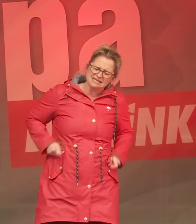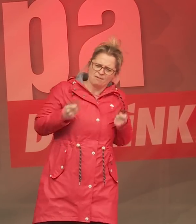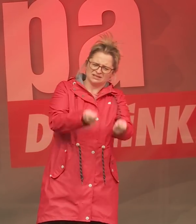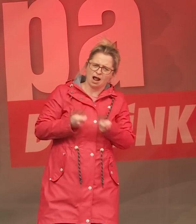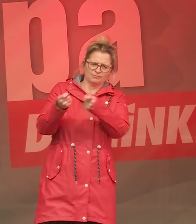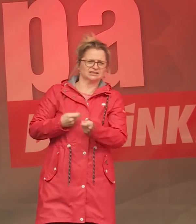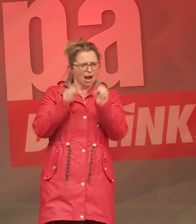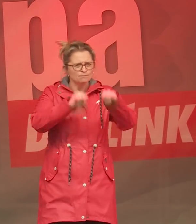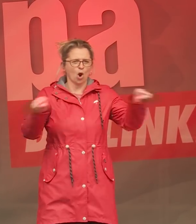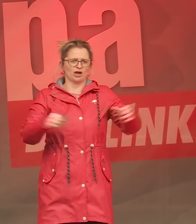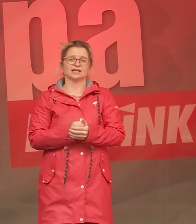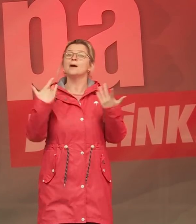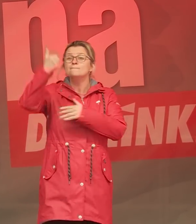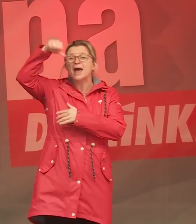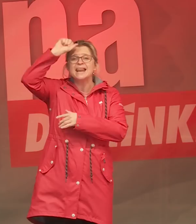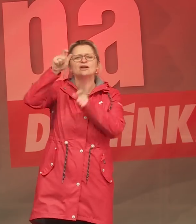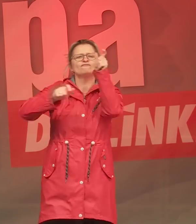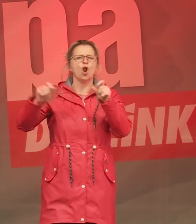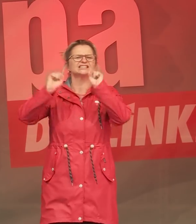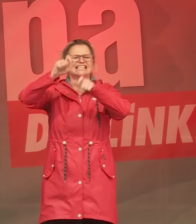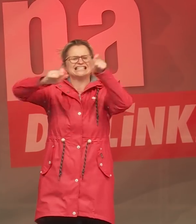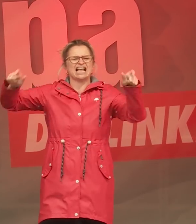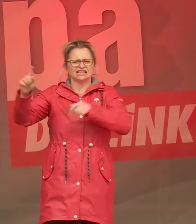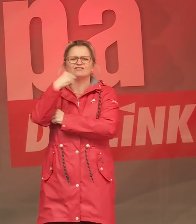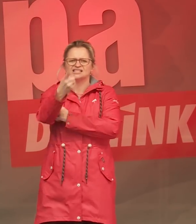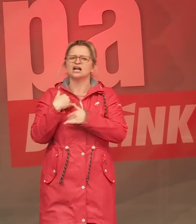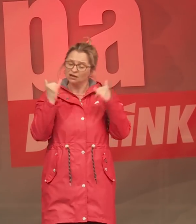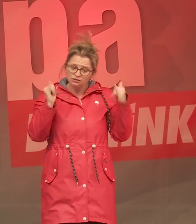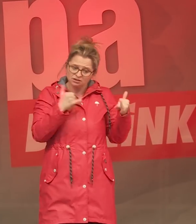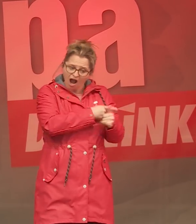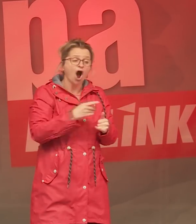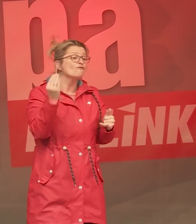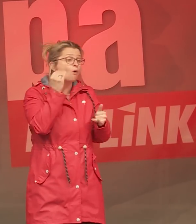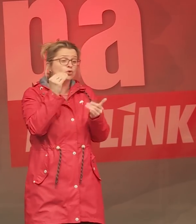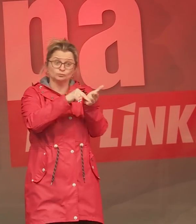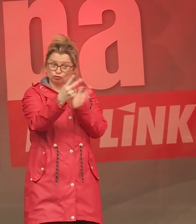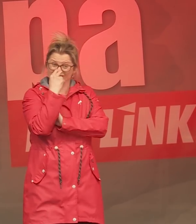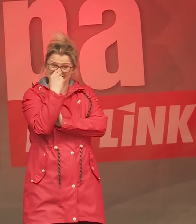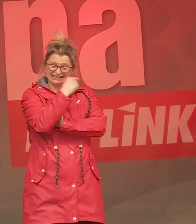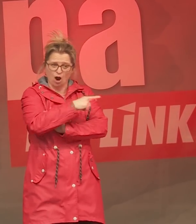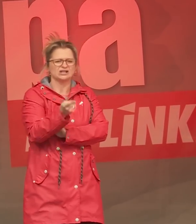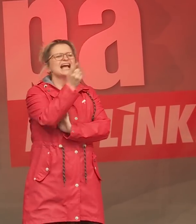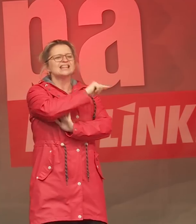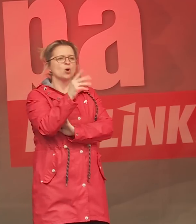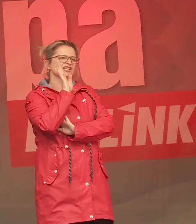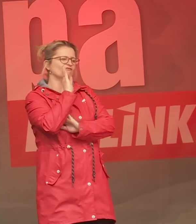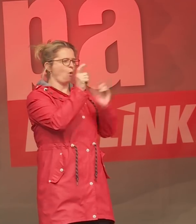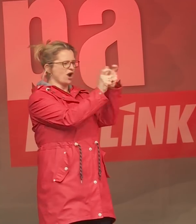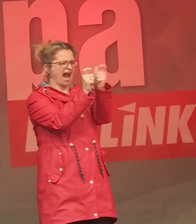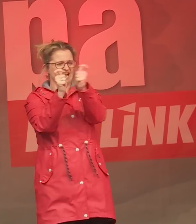Berlin, die derzeit sagt, ja, Immobilienkonzerne mit Wohnungsbeständen von tausenden Wohneinheiten,